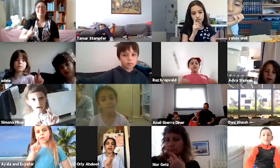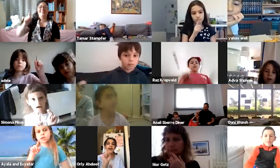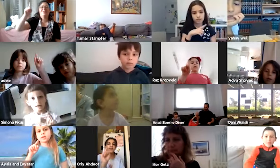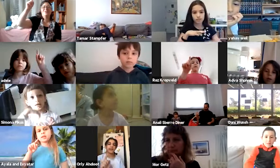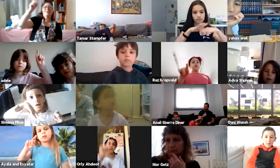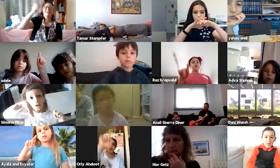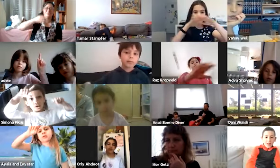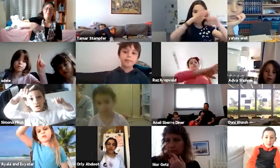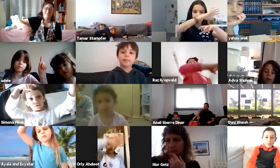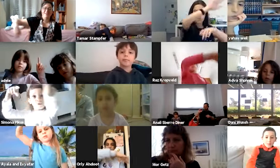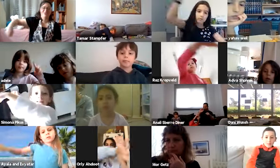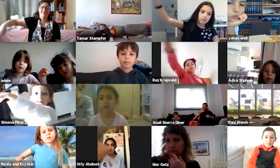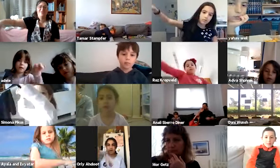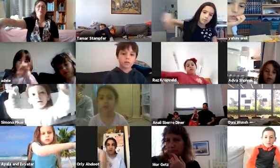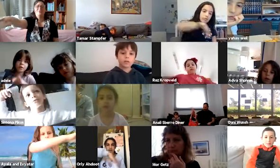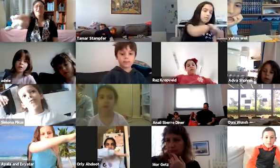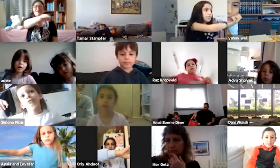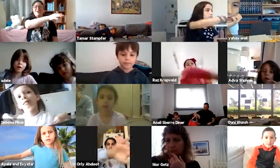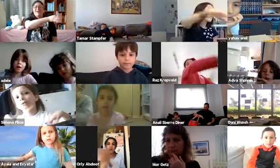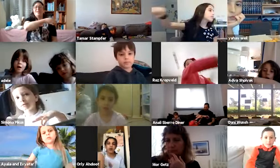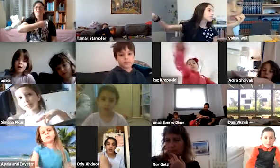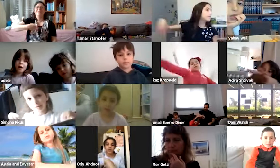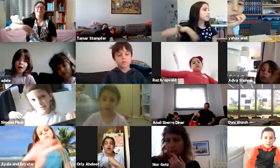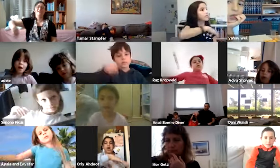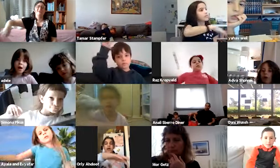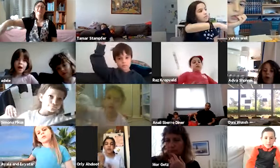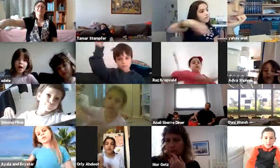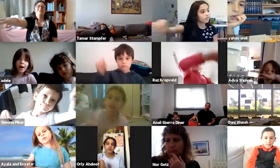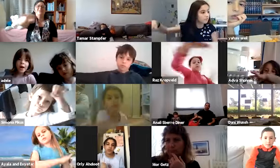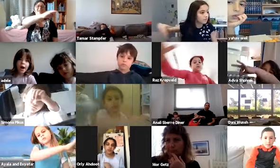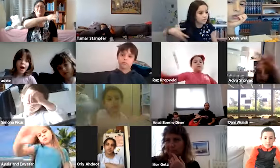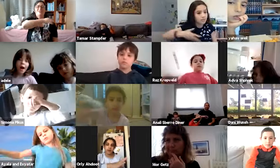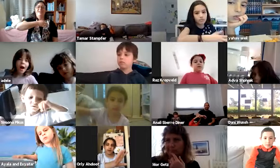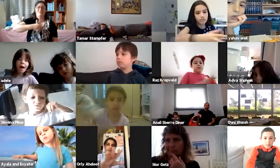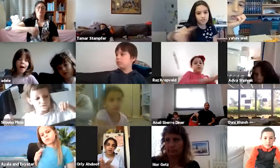אלוהנו, אלוהנו, אלוהנו, אלוהנו, אלוהנו.